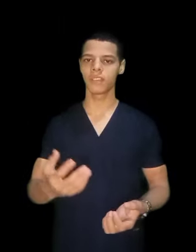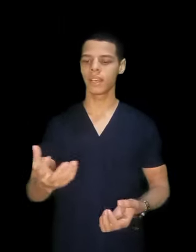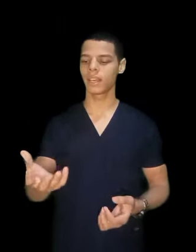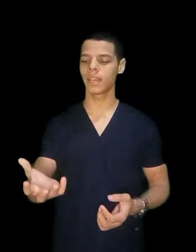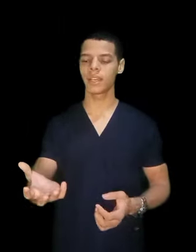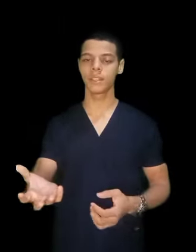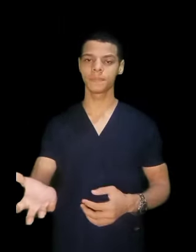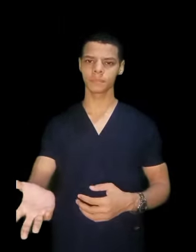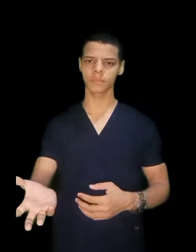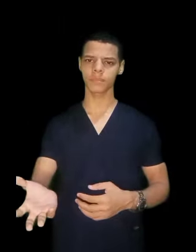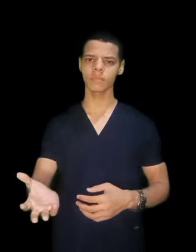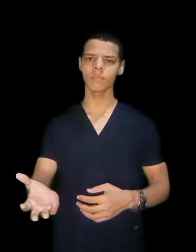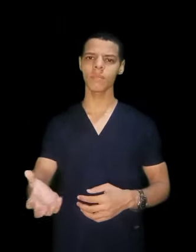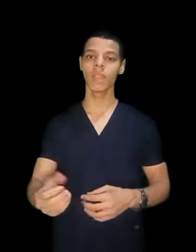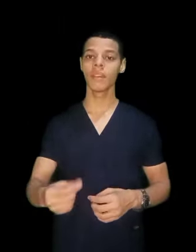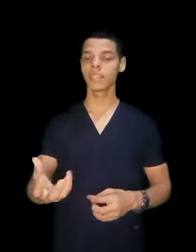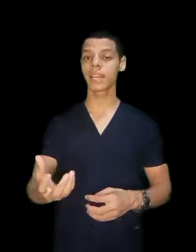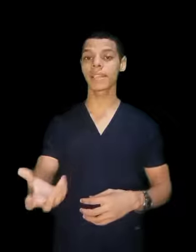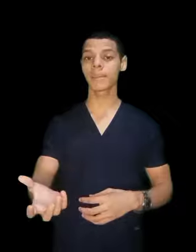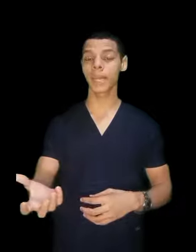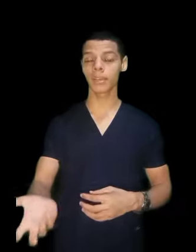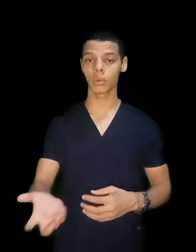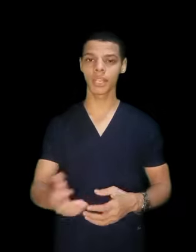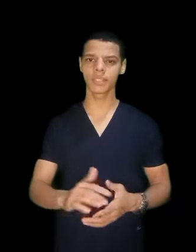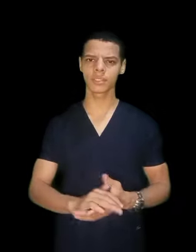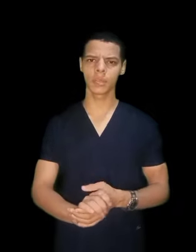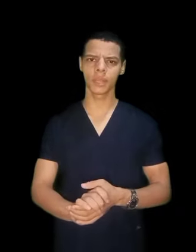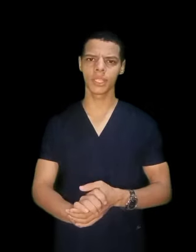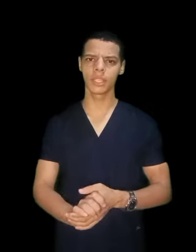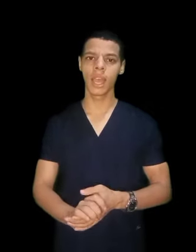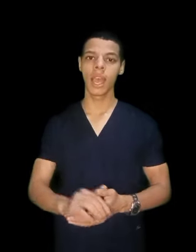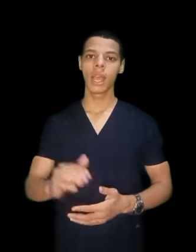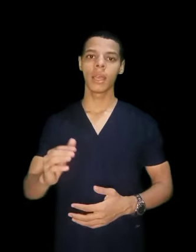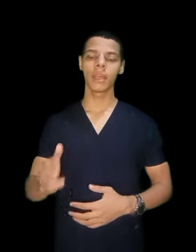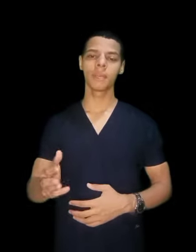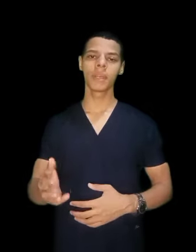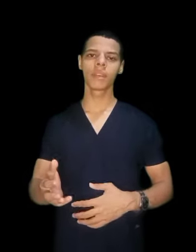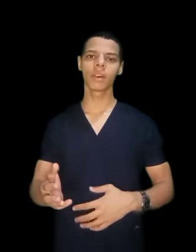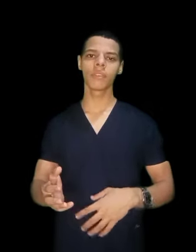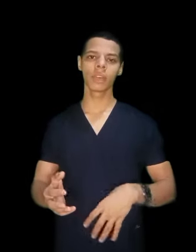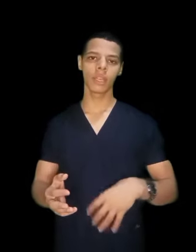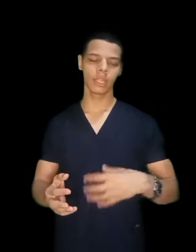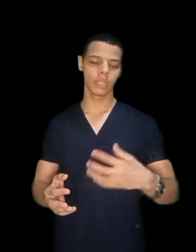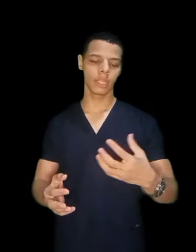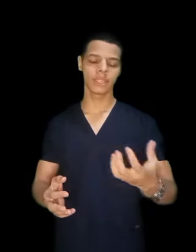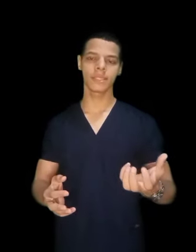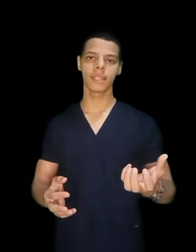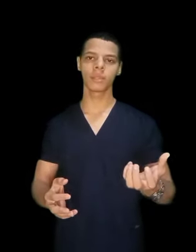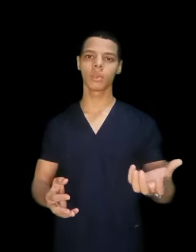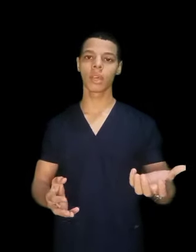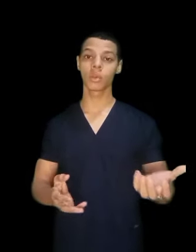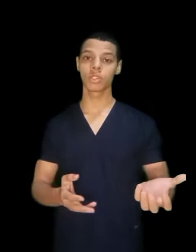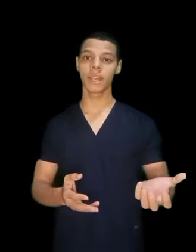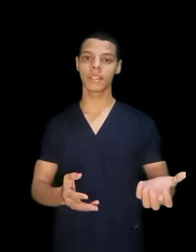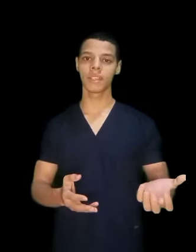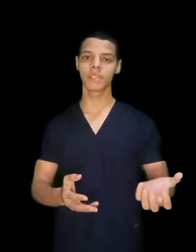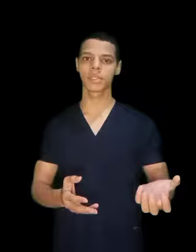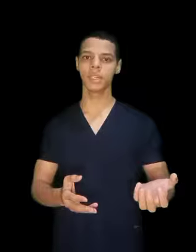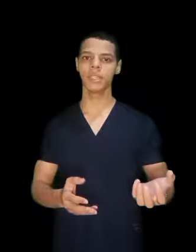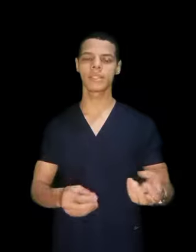فده جذبك لكلية التنريد بالاضافة ان ناس تانية بتقولك خش معاك فن صحي